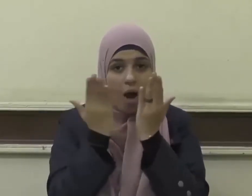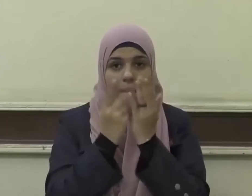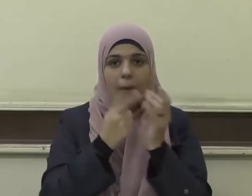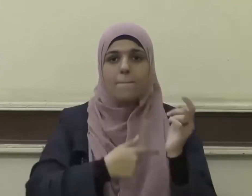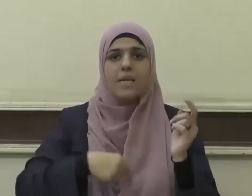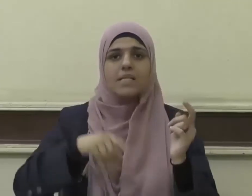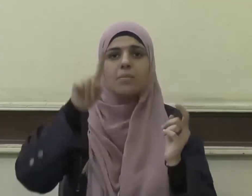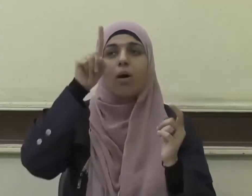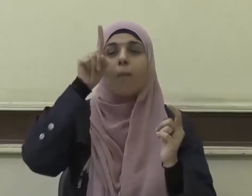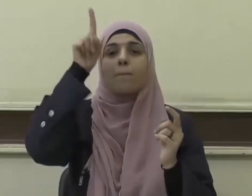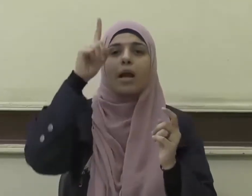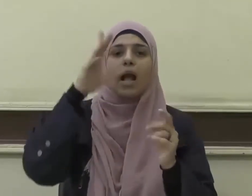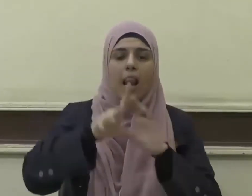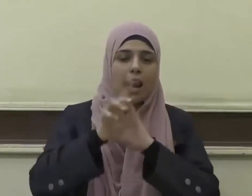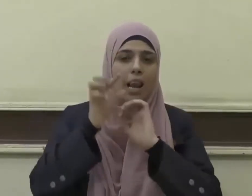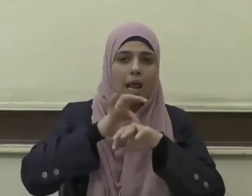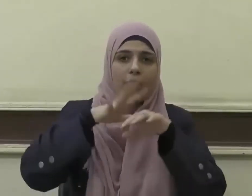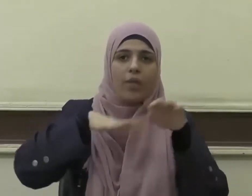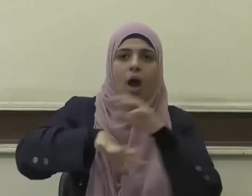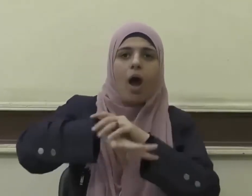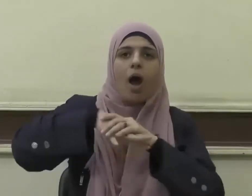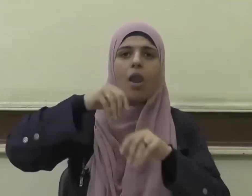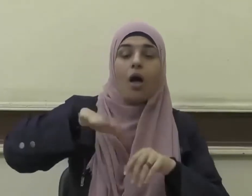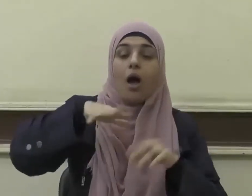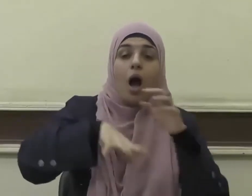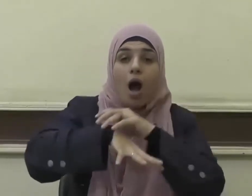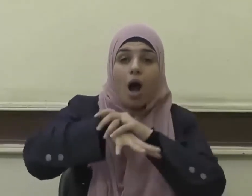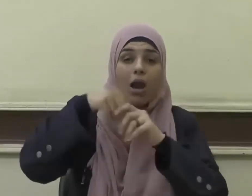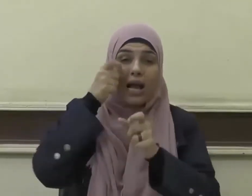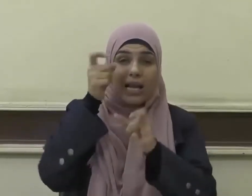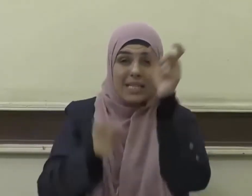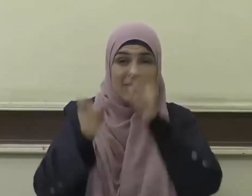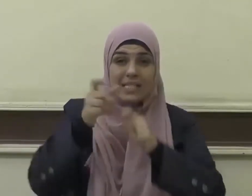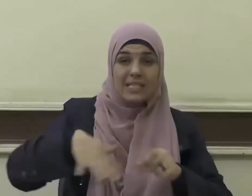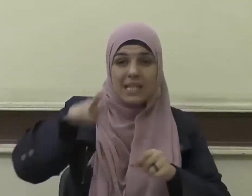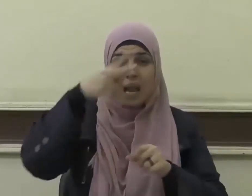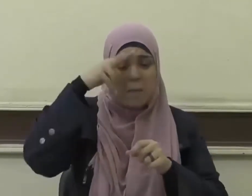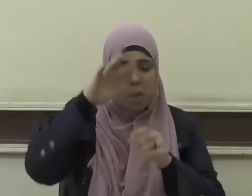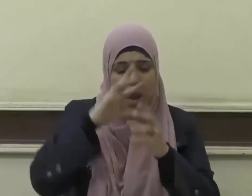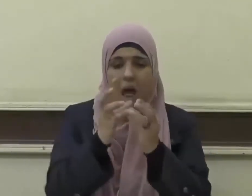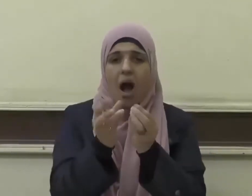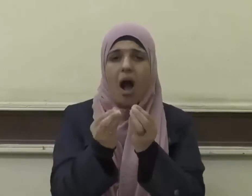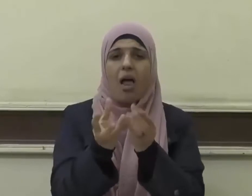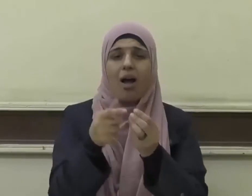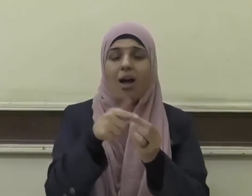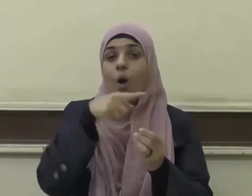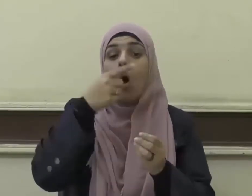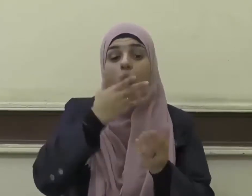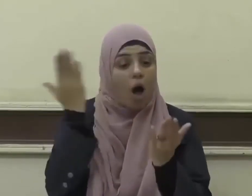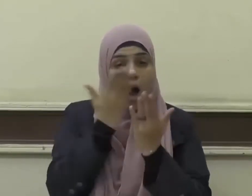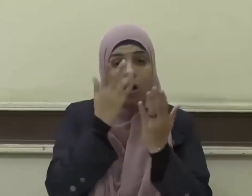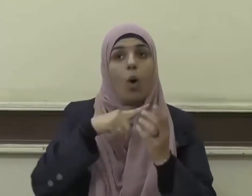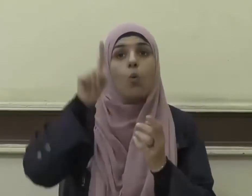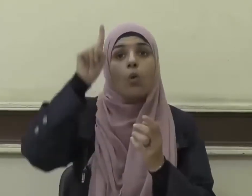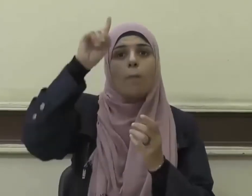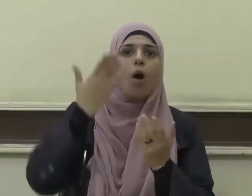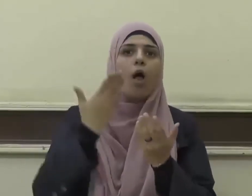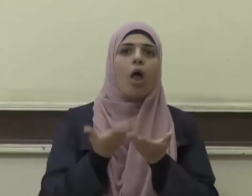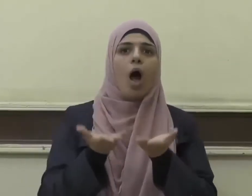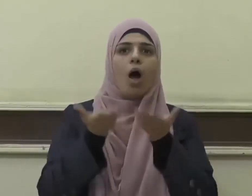ربك الذي خلق خلق الإنسان من علق اقرأ وربك الأكرم الذي